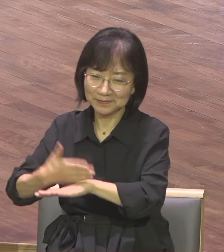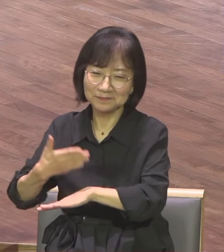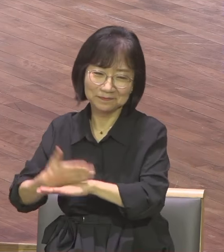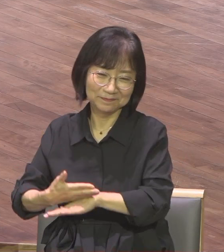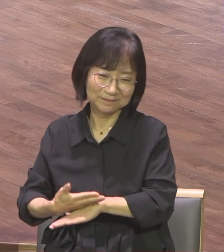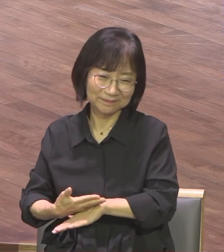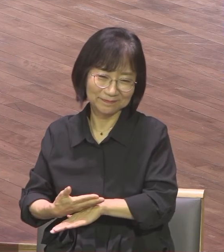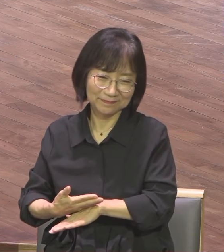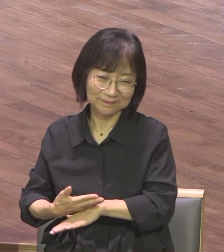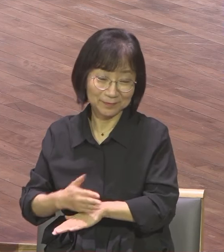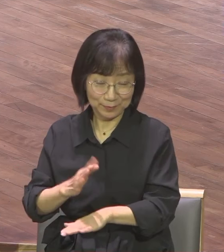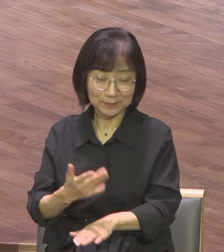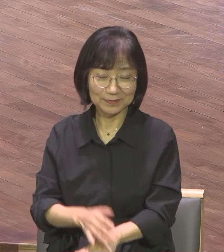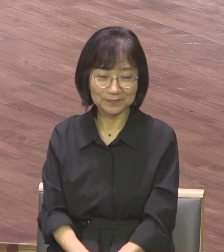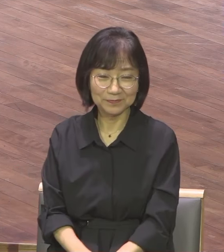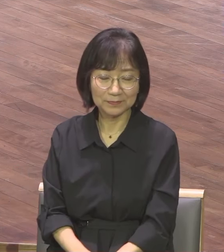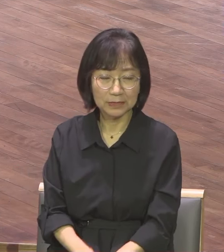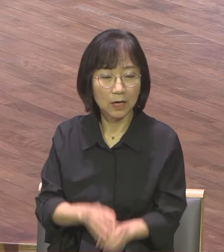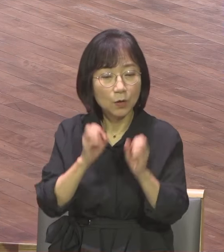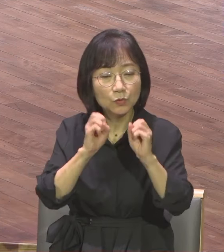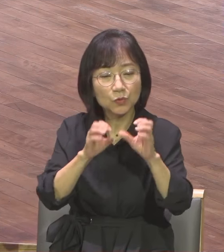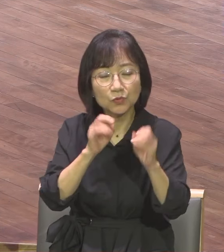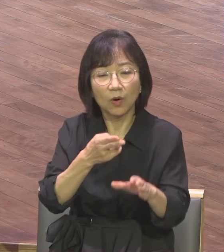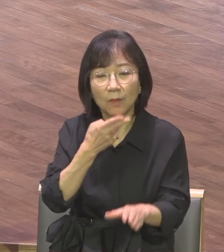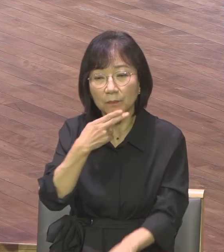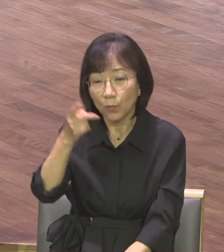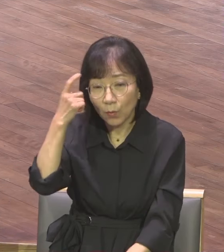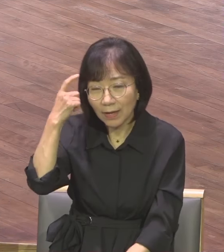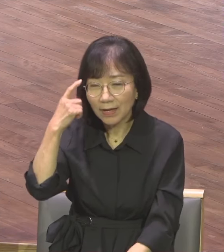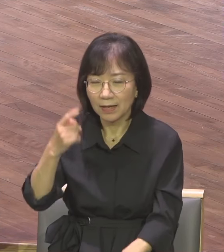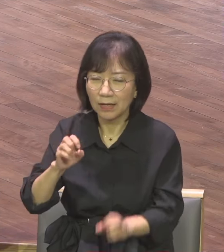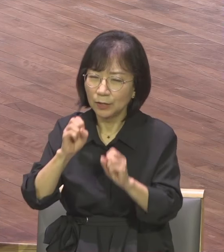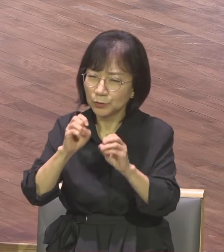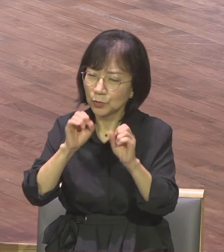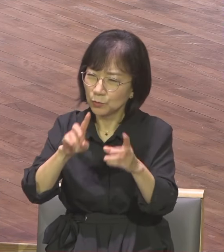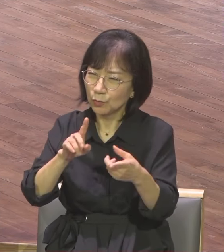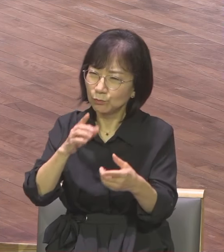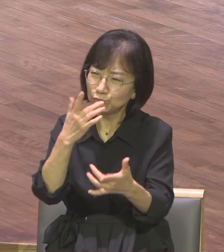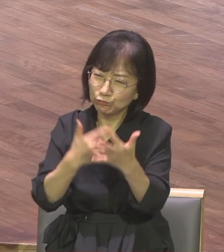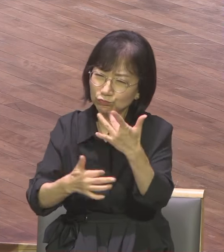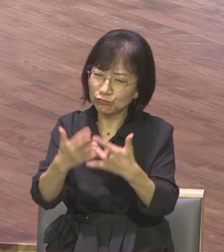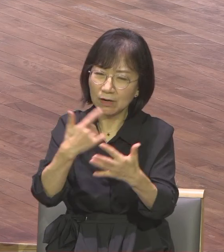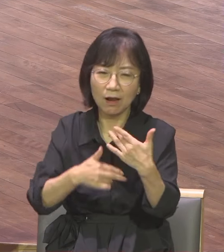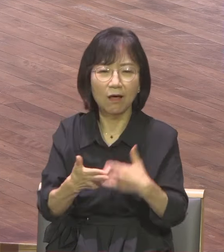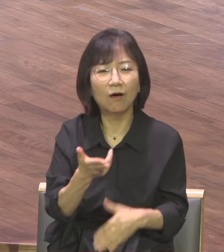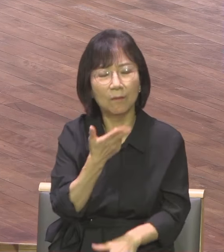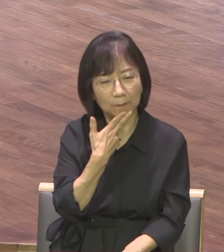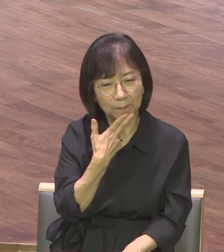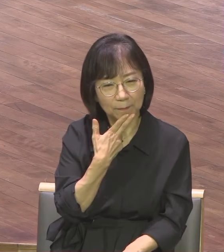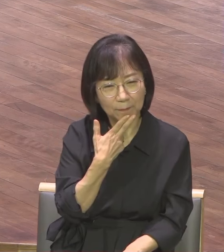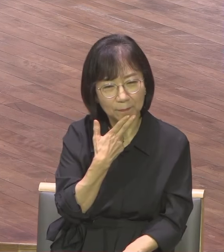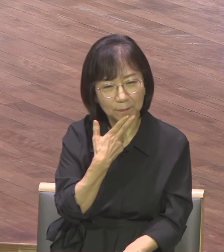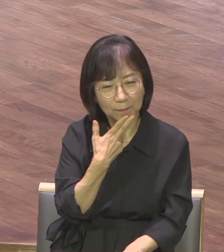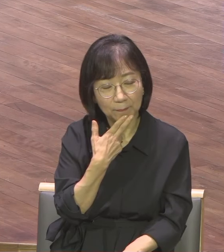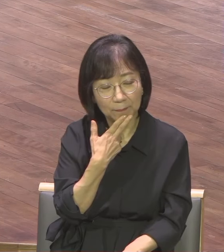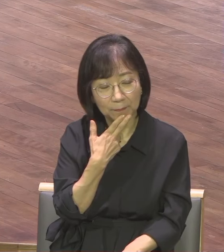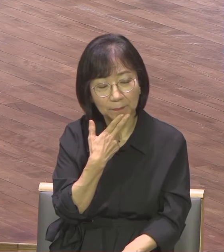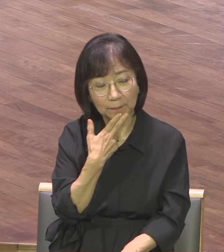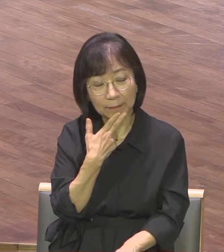안 합니까? 전도에 불이 없어서 그래요 전도에 불이 있으면 확신이 있으면 그는 전도자가 될 수 있습니다